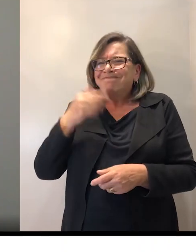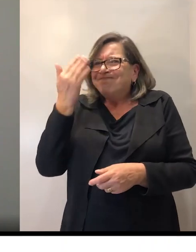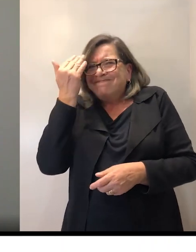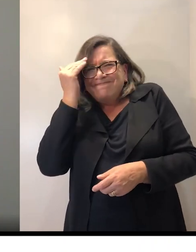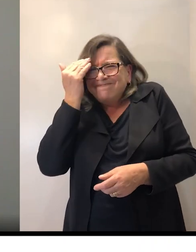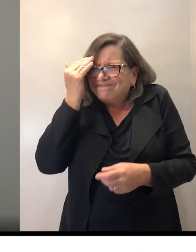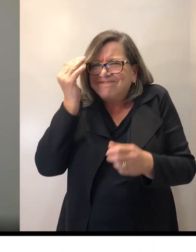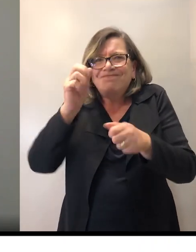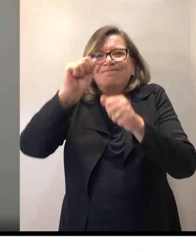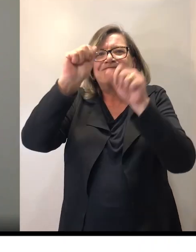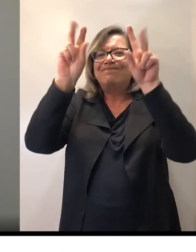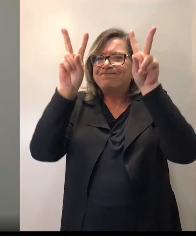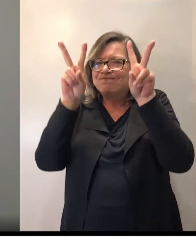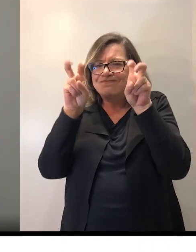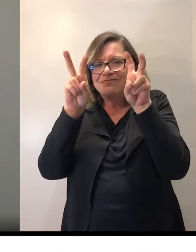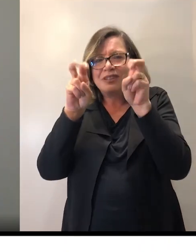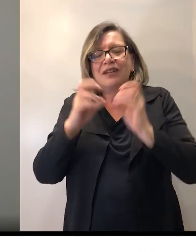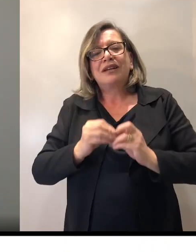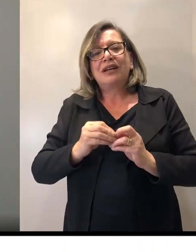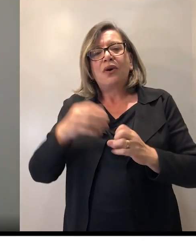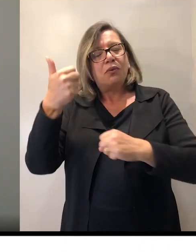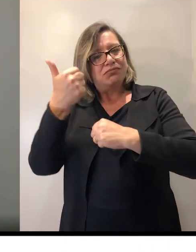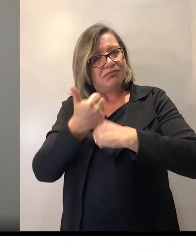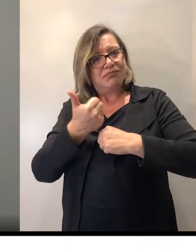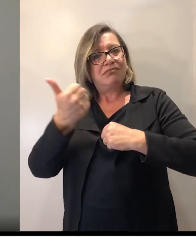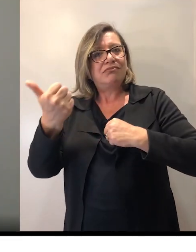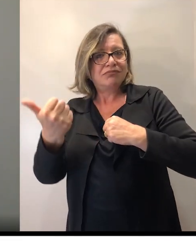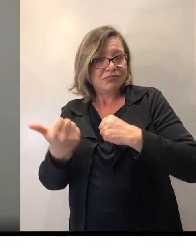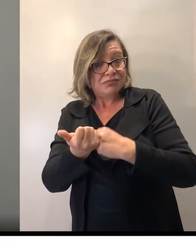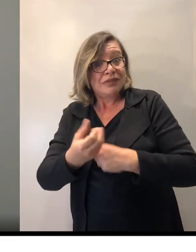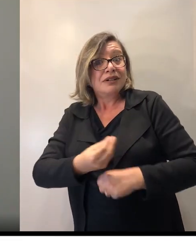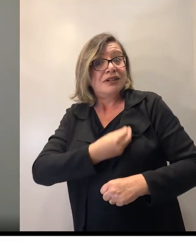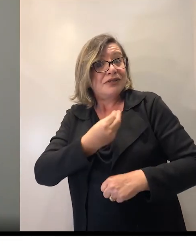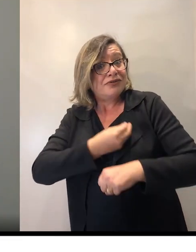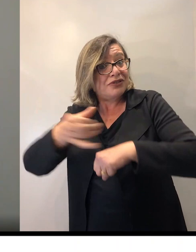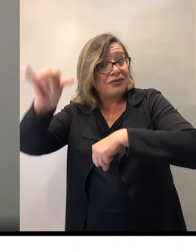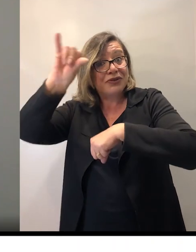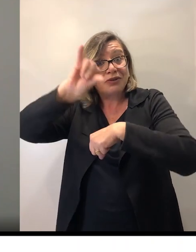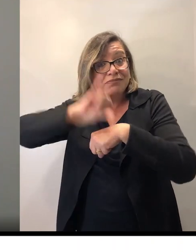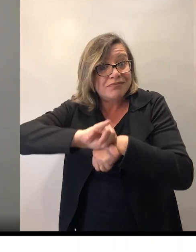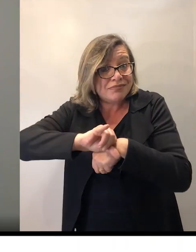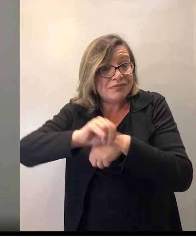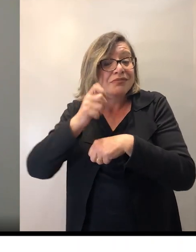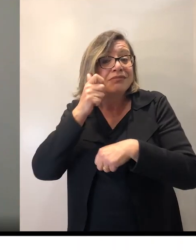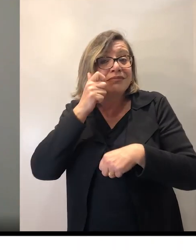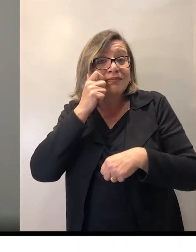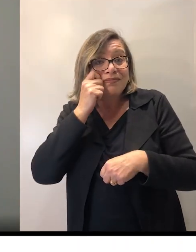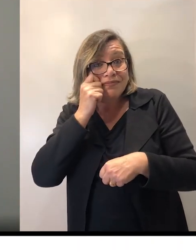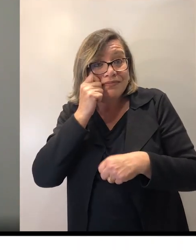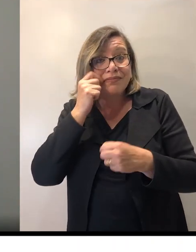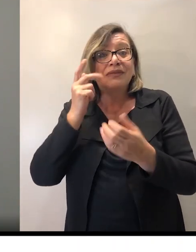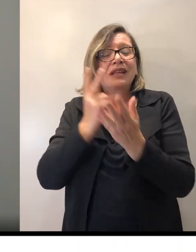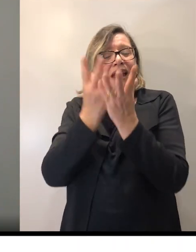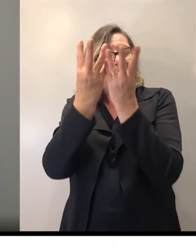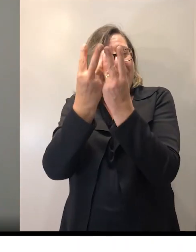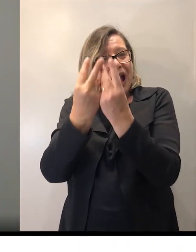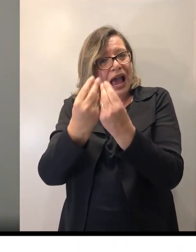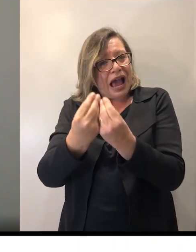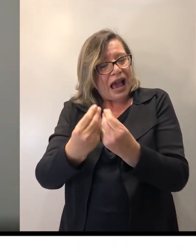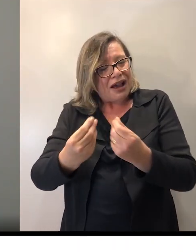conteúdo, o tutor que está lá no seu polo, que é o presencial, terá toda a habilidade e formação para